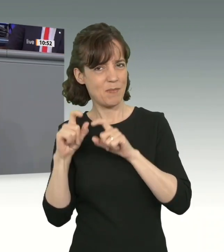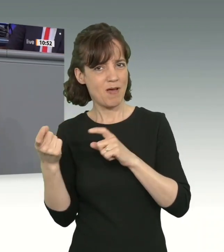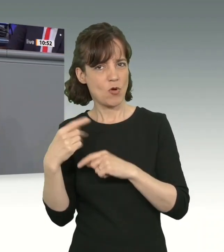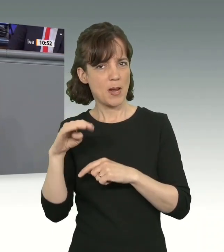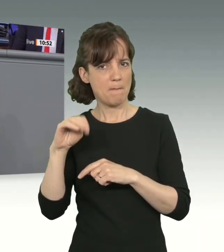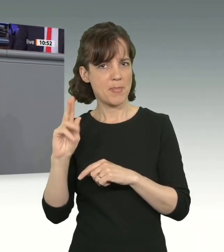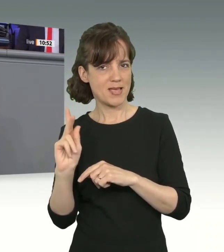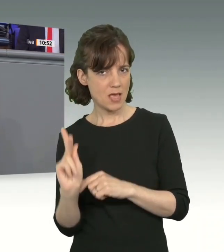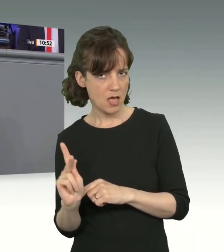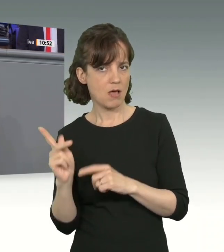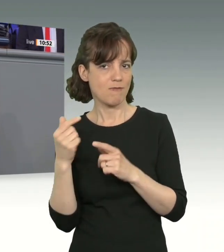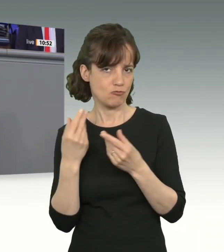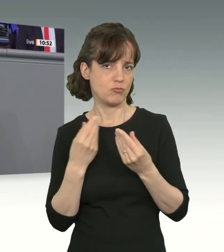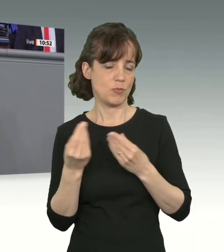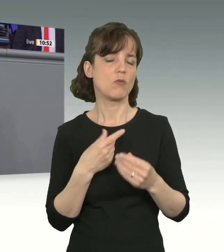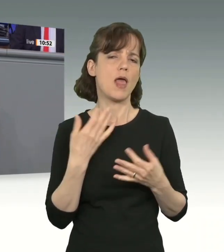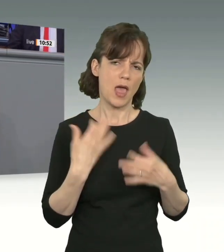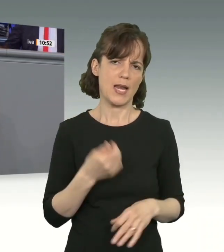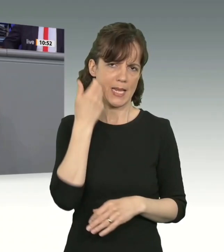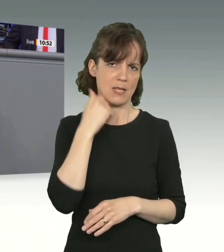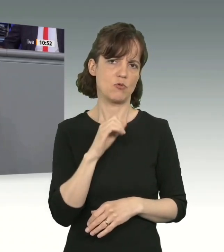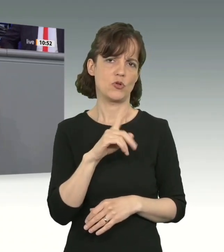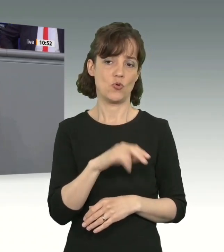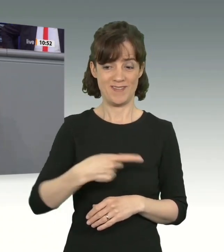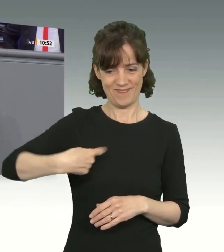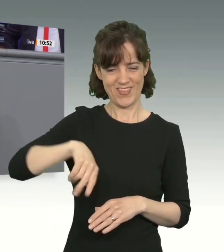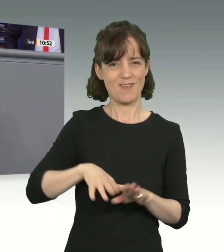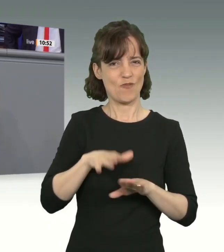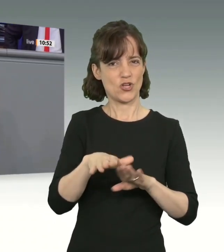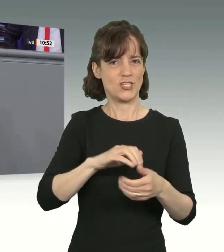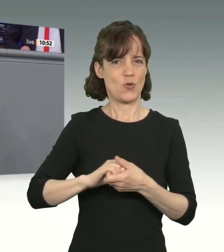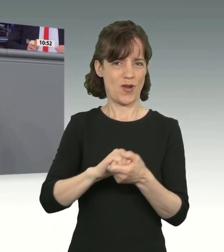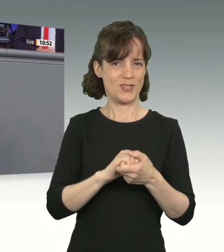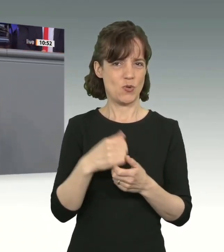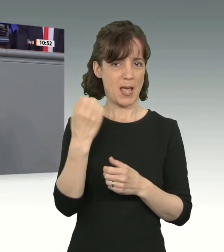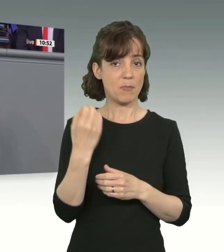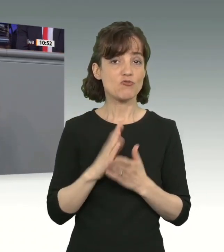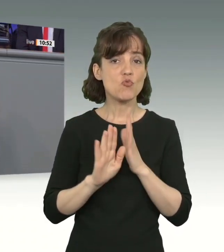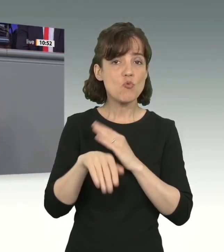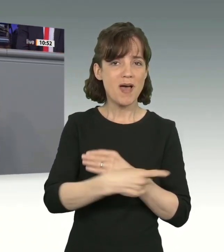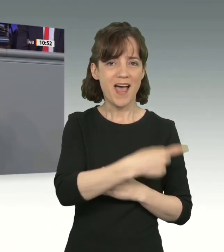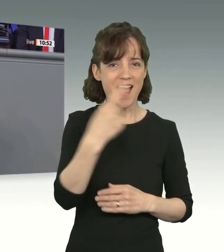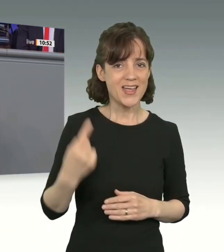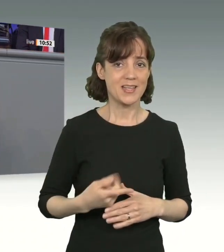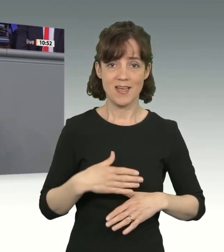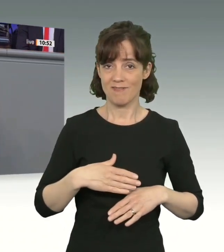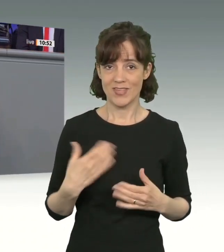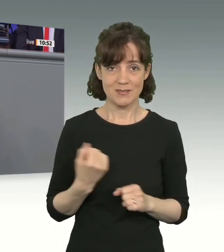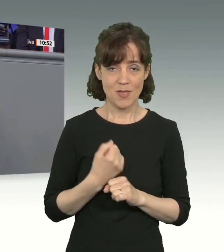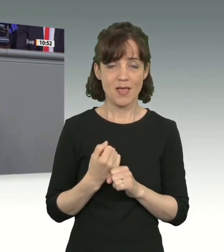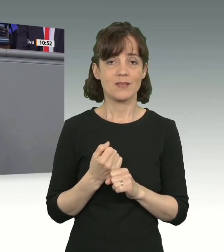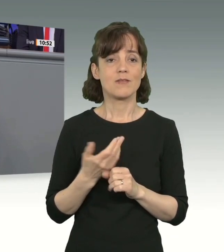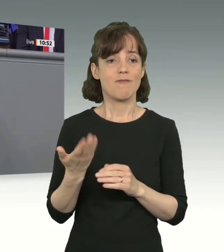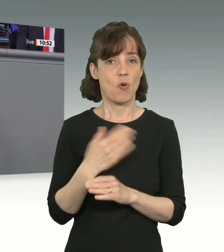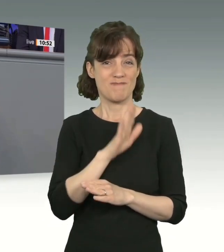Und ganz ehrlich, liebe Union, wir in der Fortschrittskoalition der Ampel sind seit über einem Jahr dabei, den Scherbenhaufen